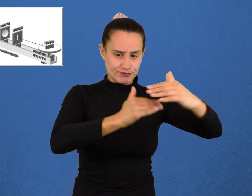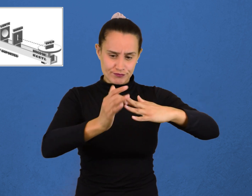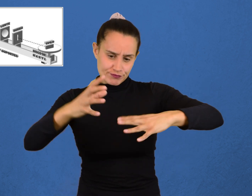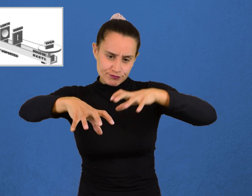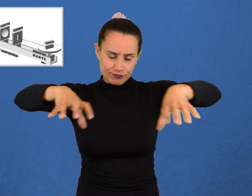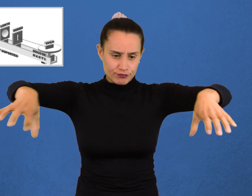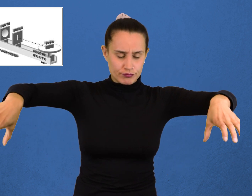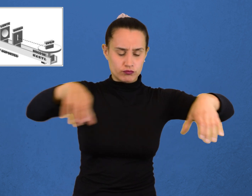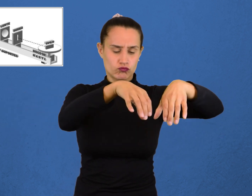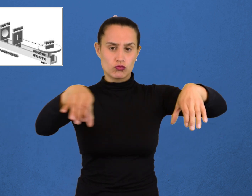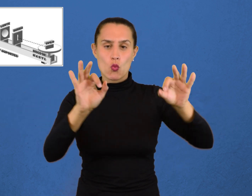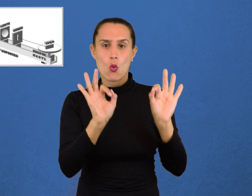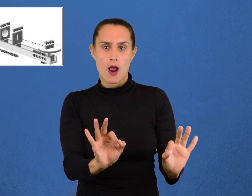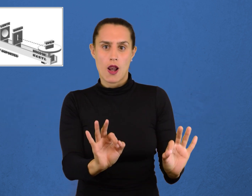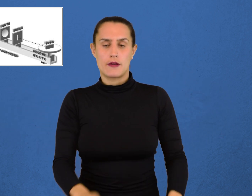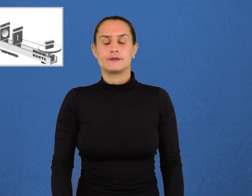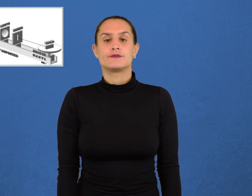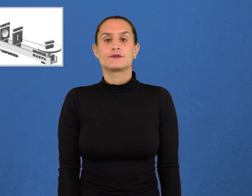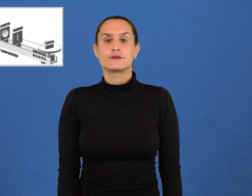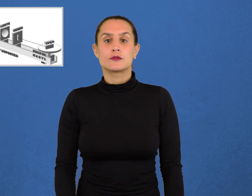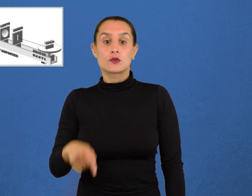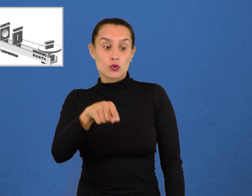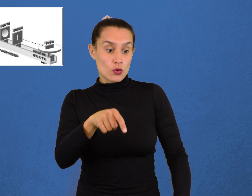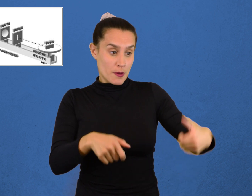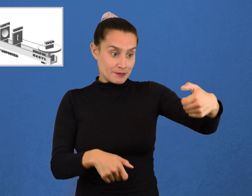No enciendas la fuente luminosa hasta que el profesor lo indique.